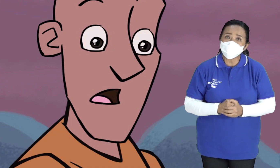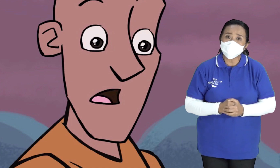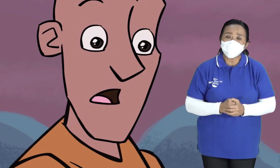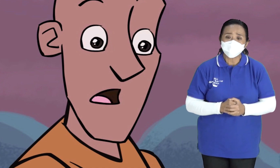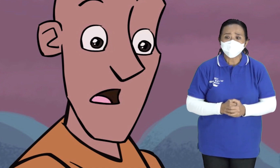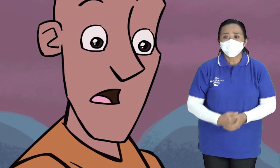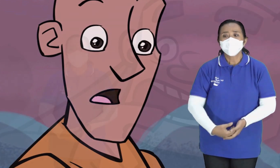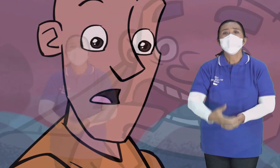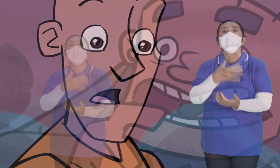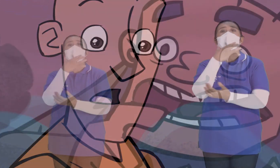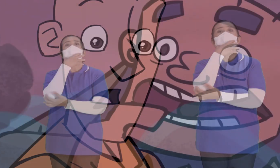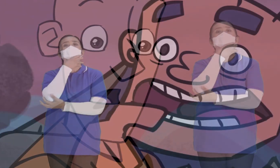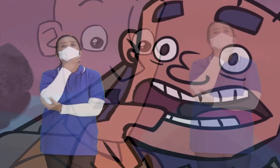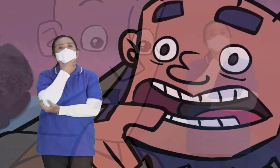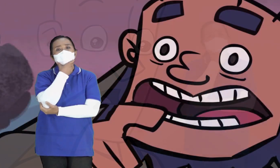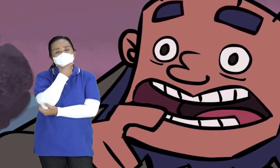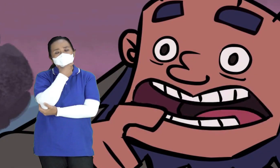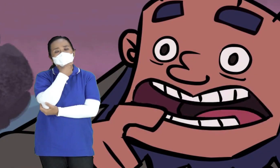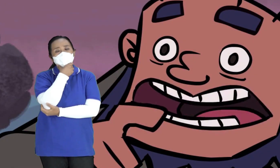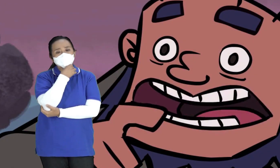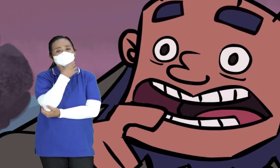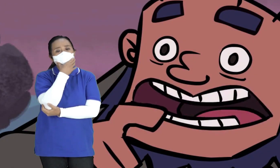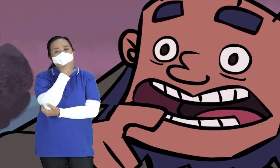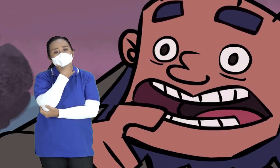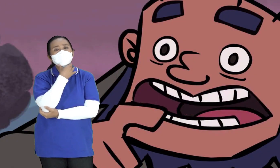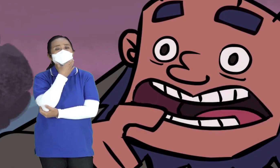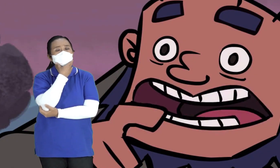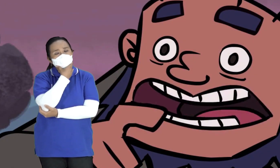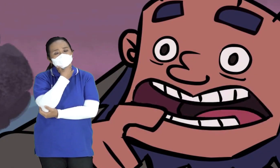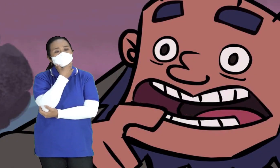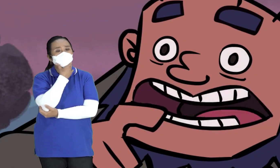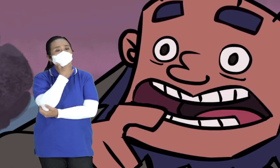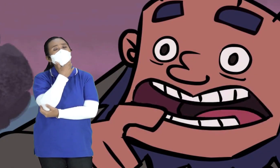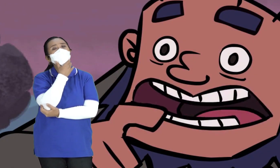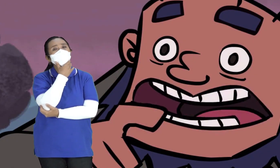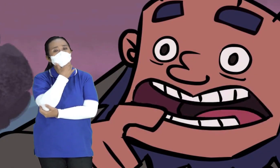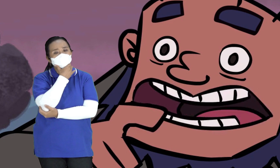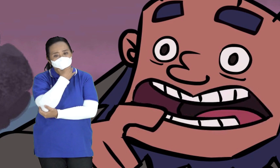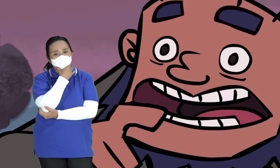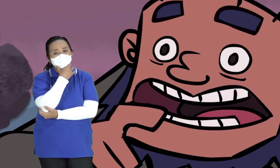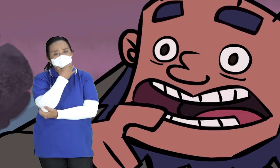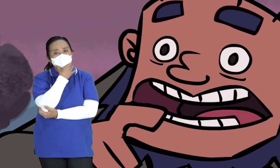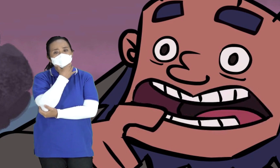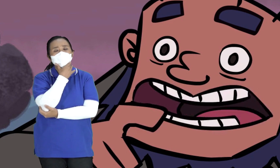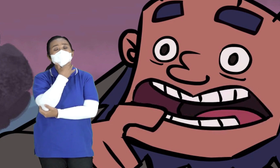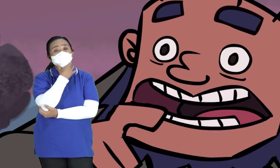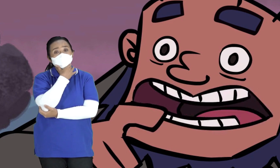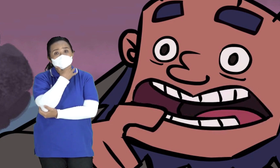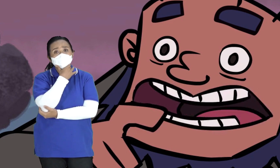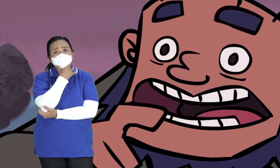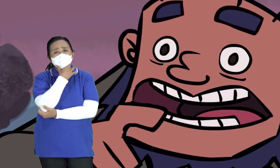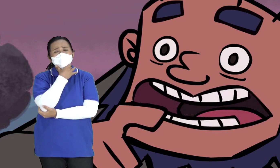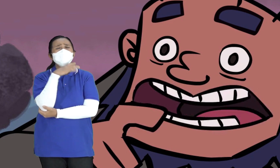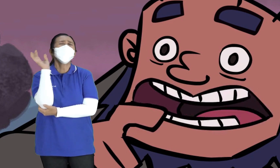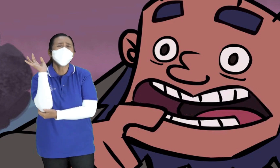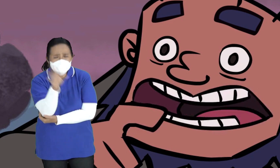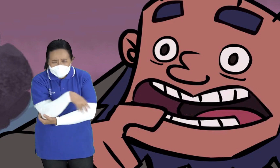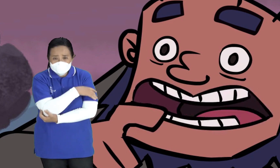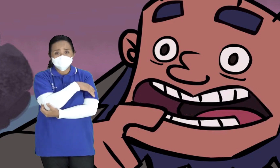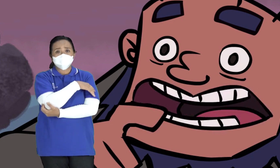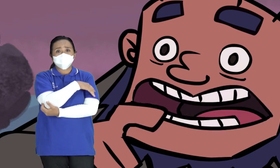permintaannya Oh Nabi Elia Memegang-megang degunya Oh Itu permintaanmu